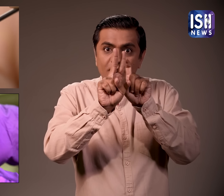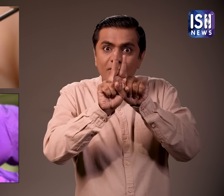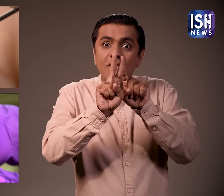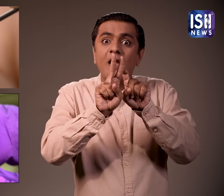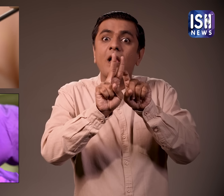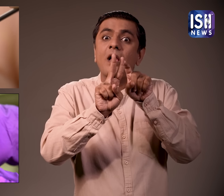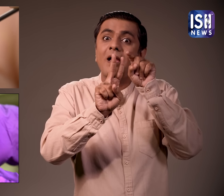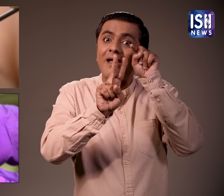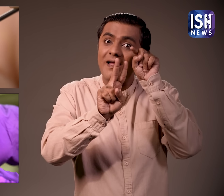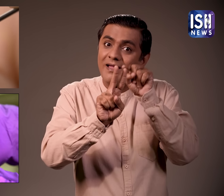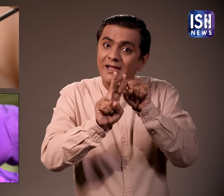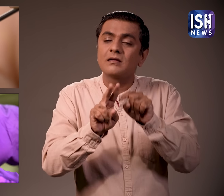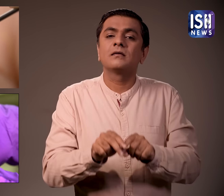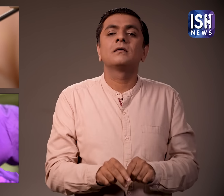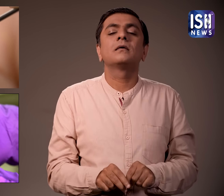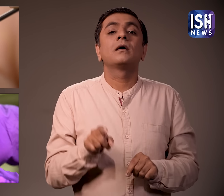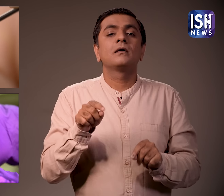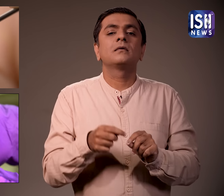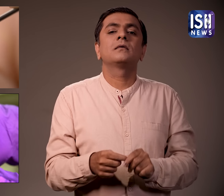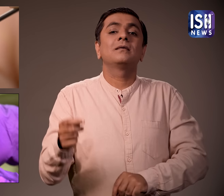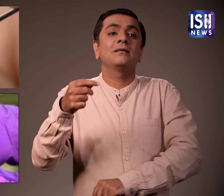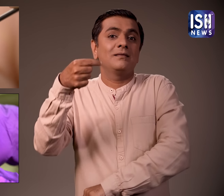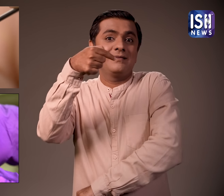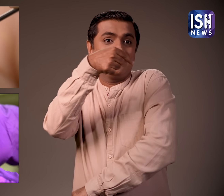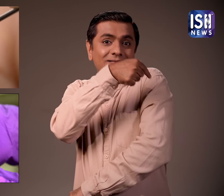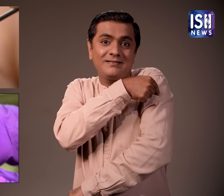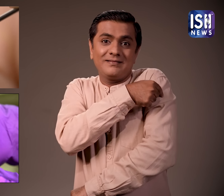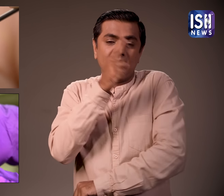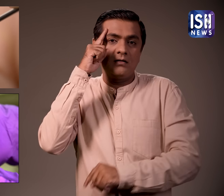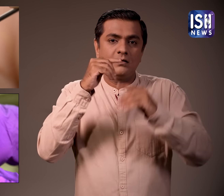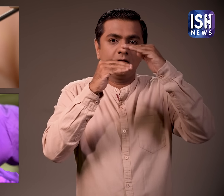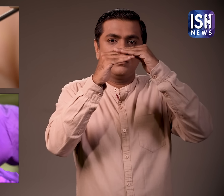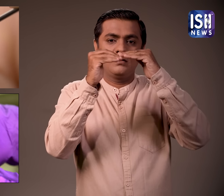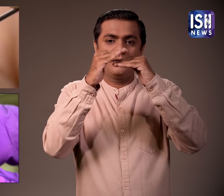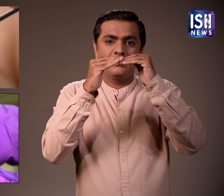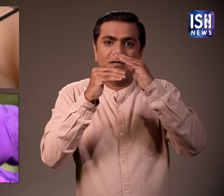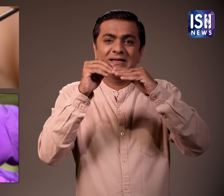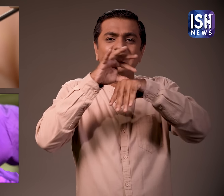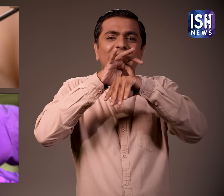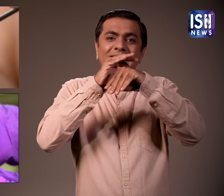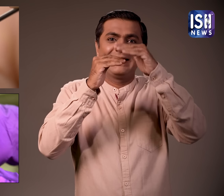उस सुई से पे केवल त्वचा की उपरी परत को छेते थे